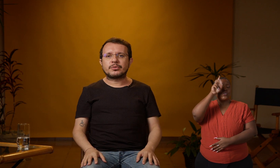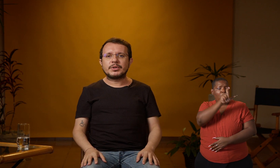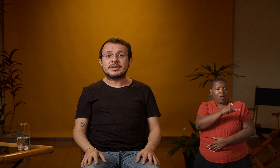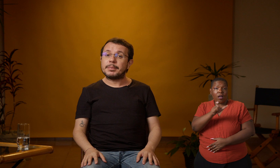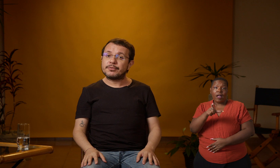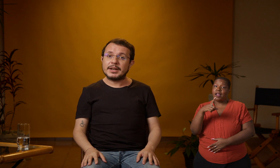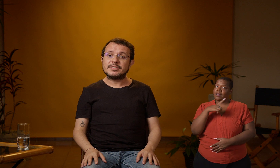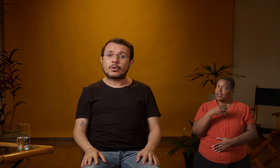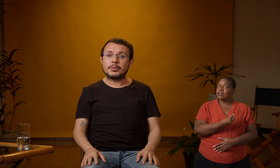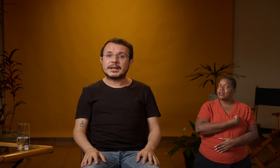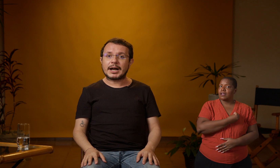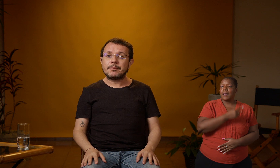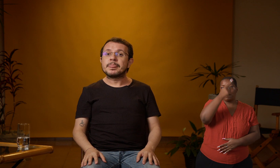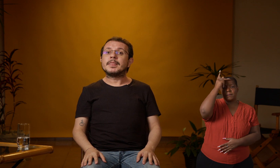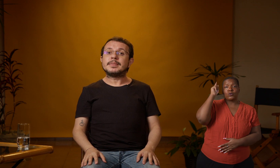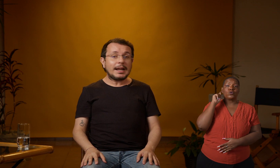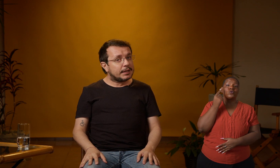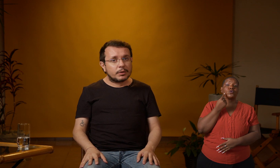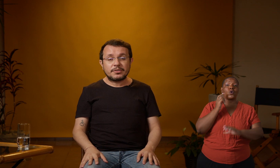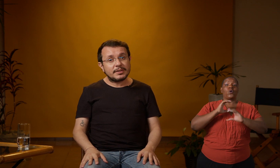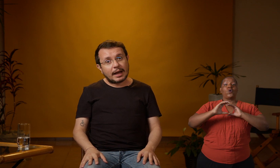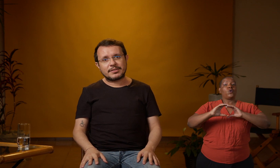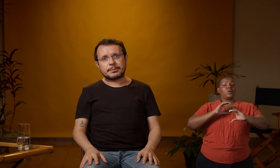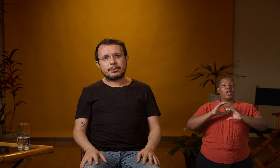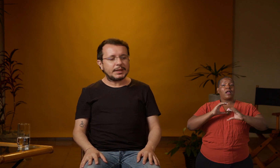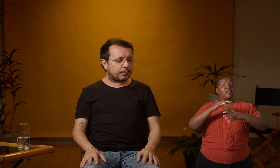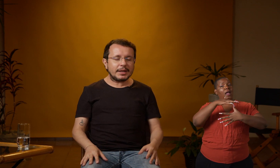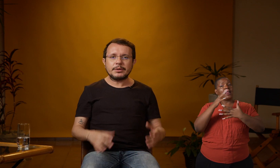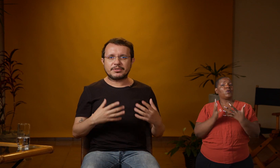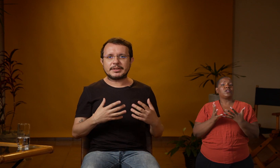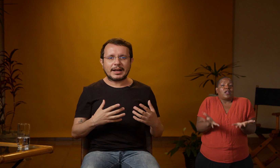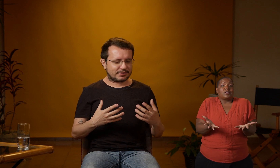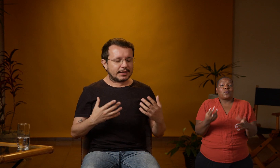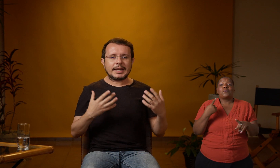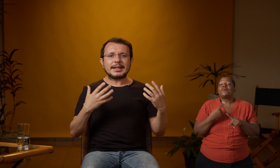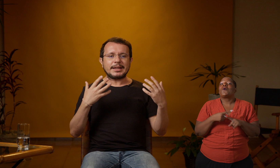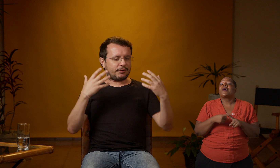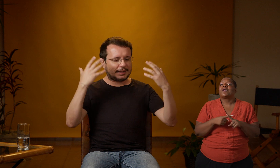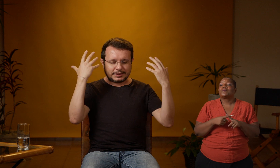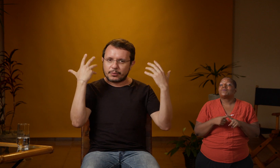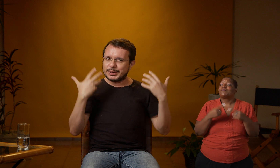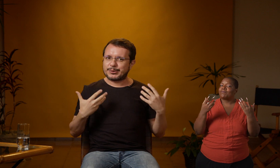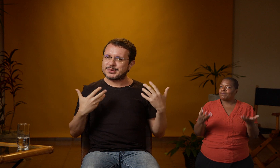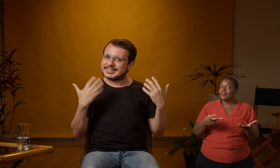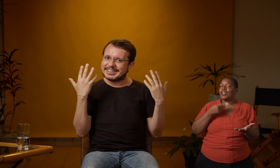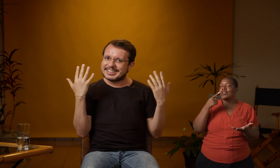surdas que preferem se comunicar na língua de sinais. Por quê? Porque a língua de sinais, ela é falada com um recurso que está aqui